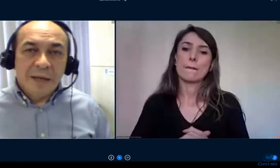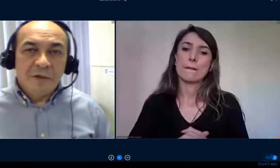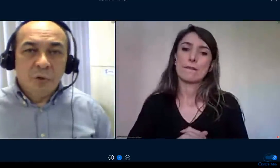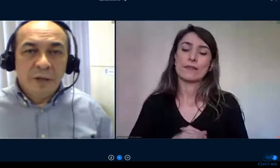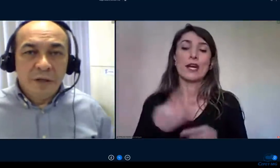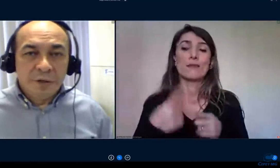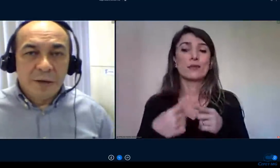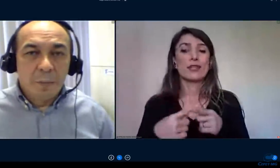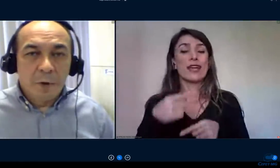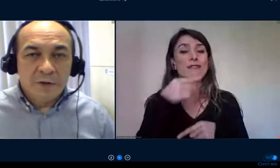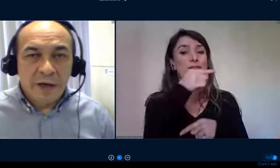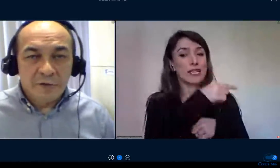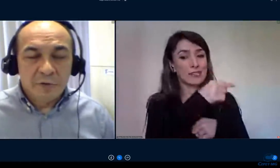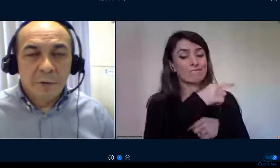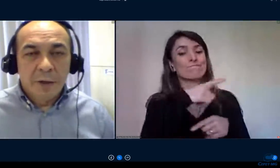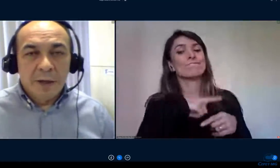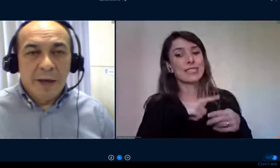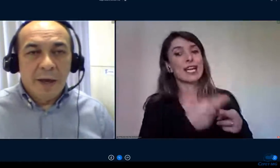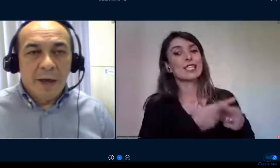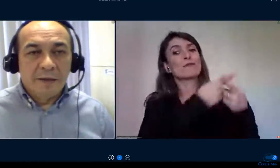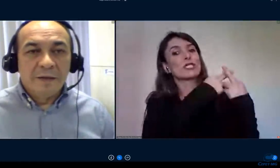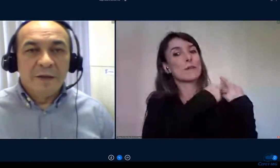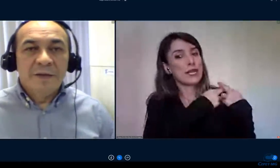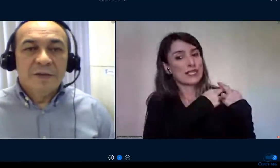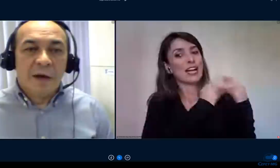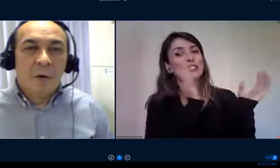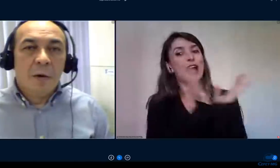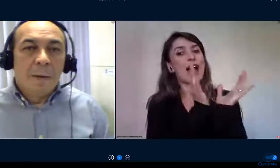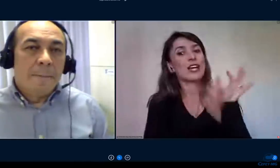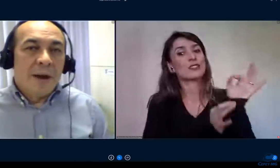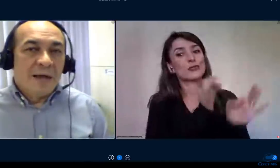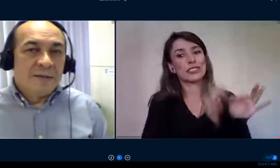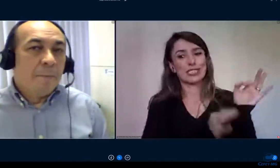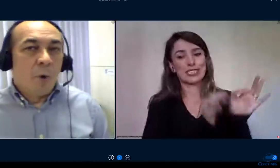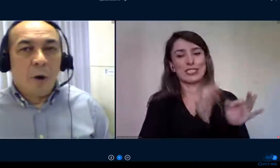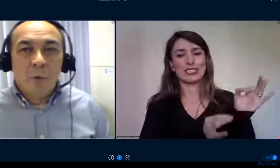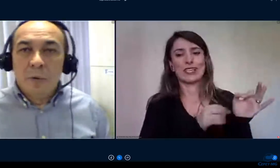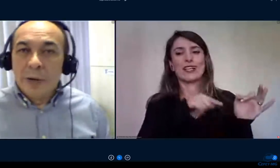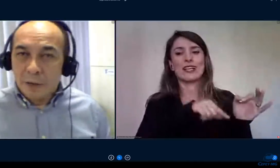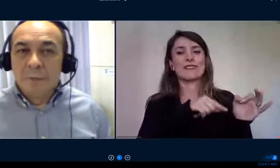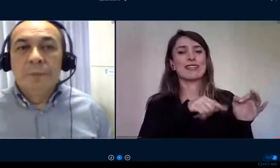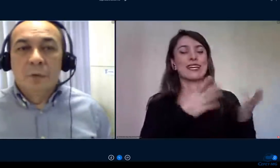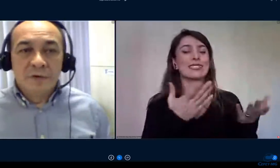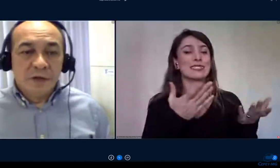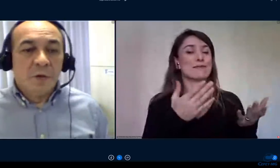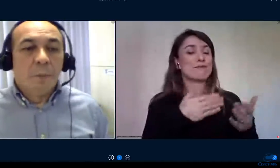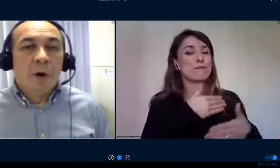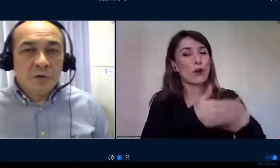a responsabilidade jurídica no processo da decisão para ser próbio ou não ou seja eu posso